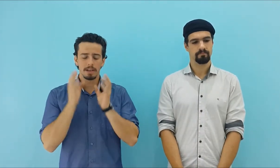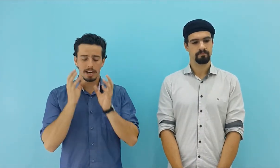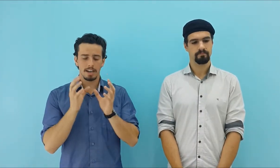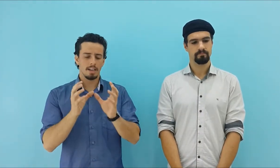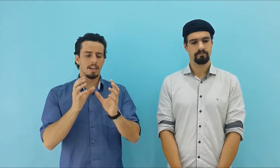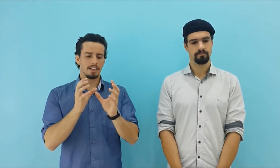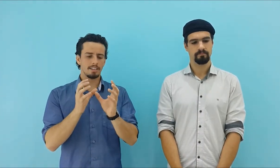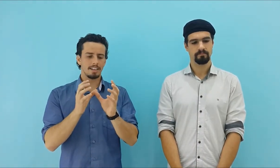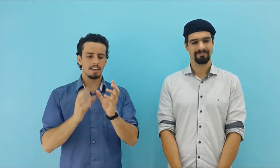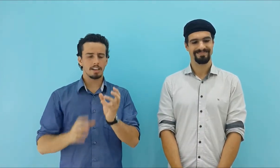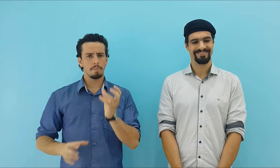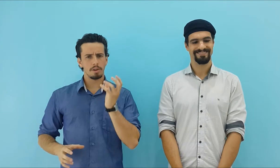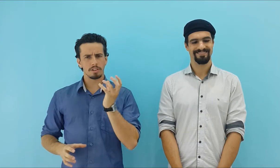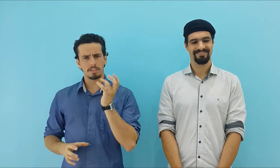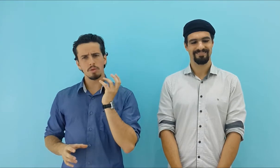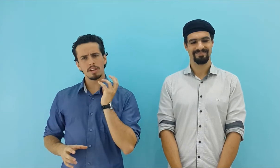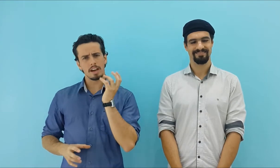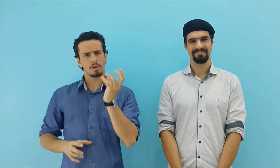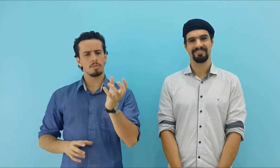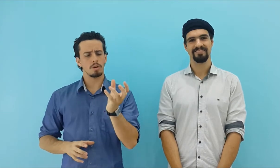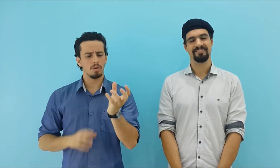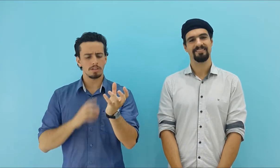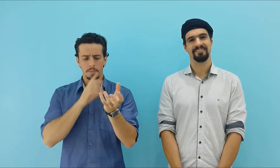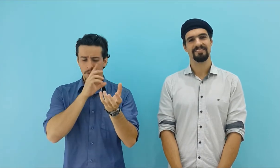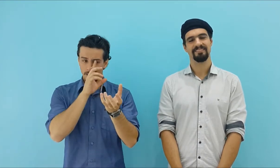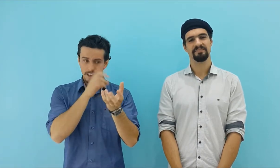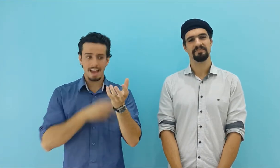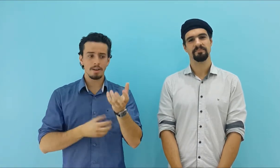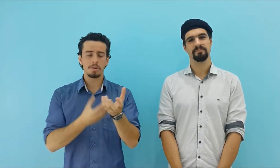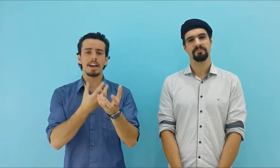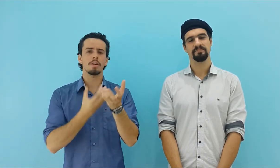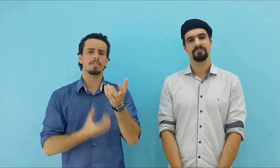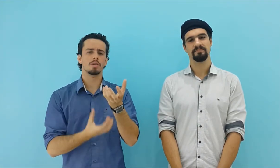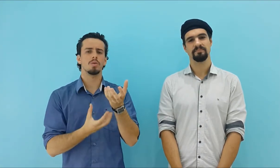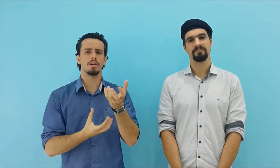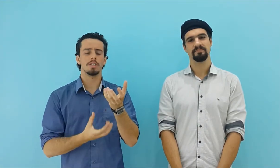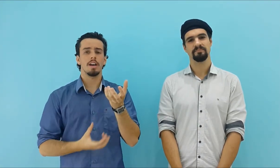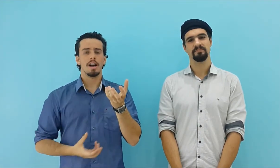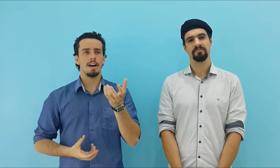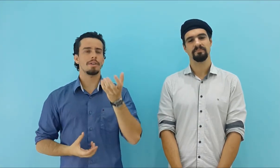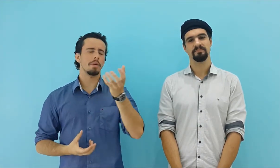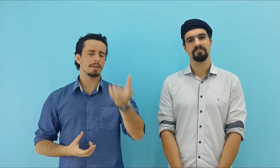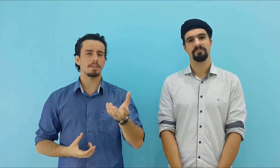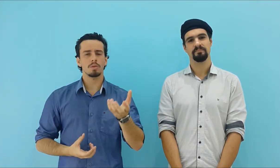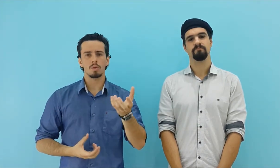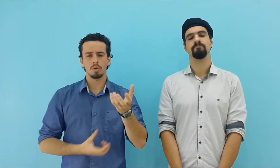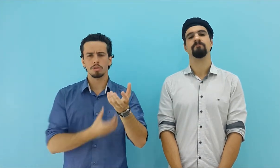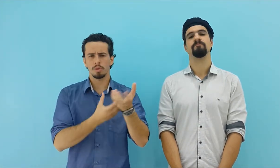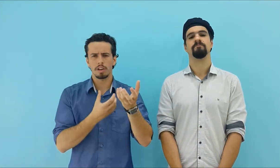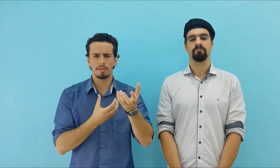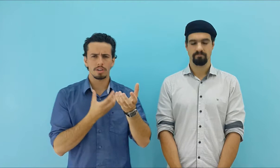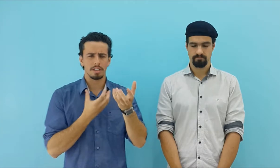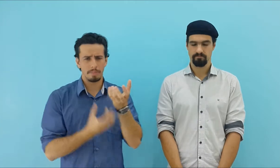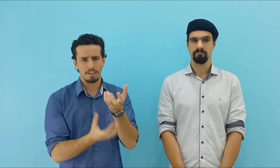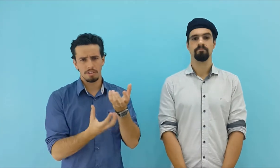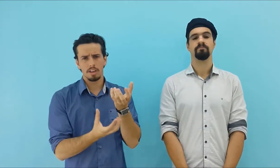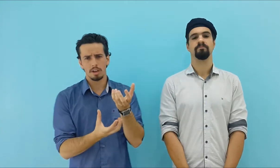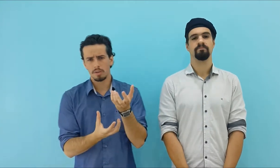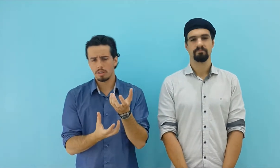pegar e entender que, poxa, se eu quero alguma coisa, por que é que eu quero essa coisa? Ah, eu quero passar no concurso porque eu vou ter mais dinheiro.